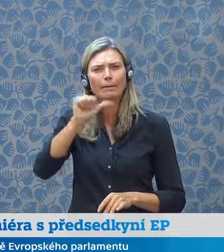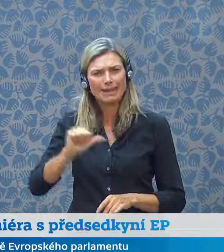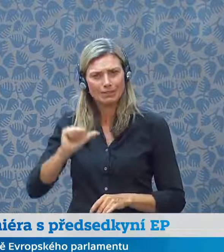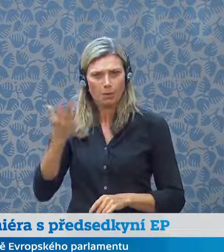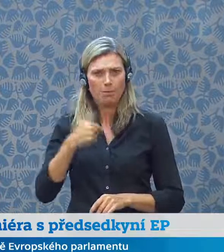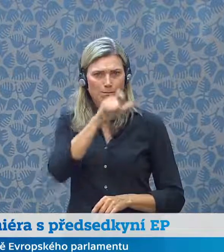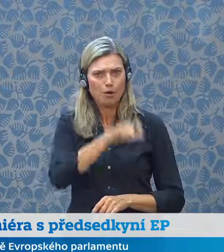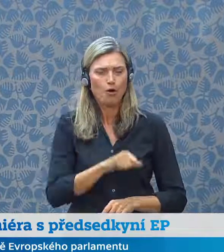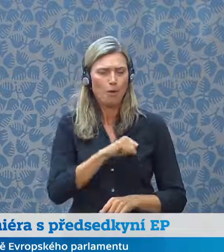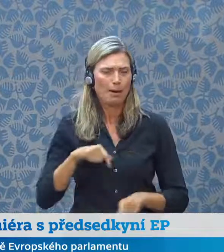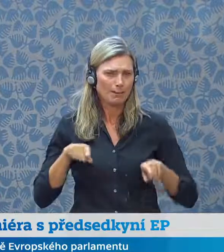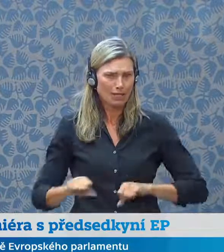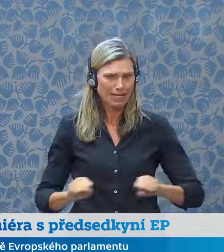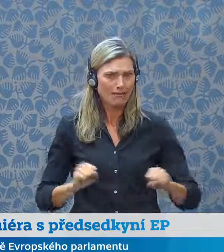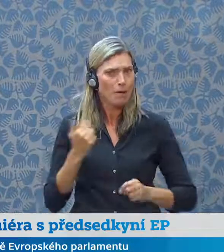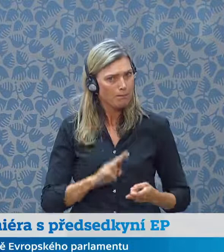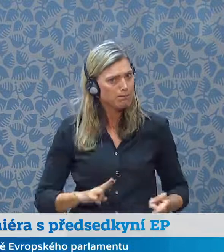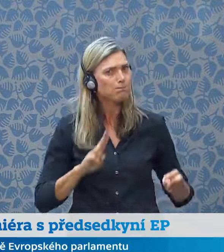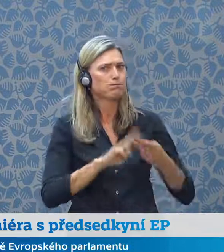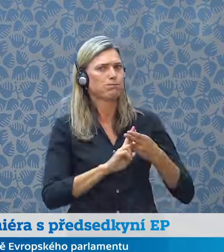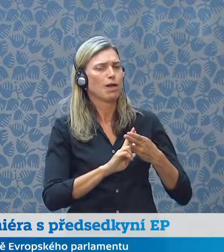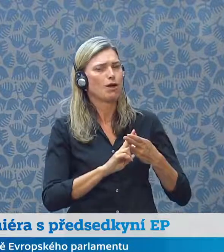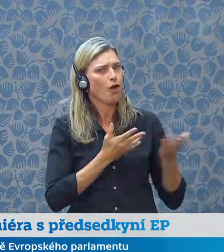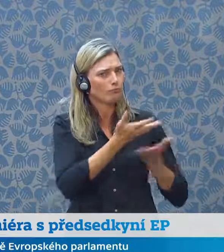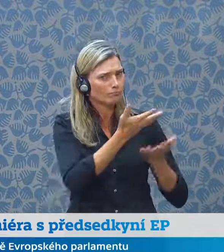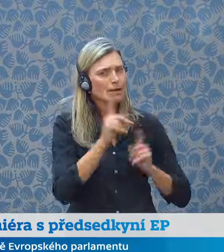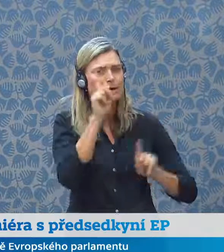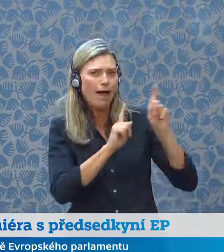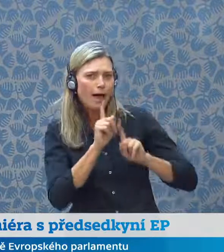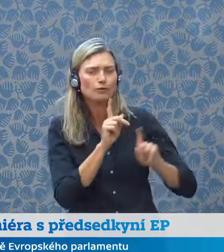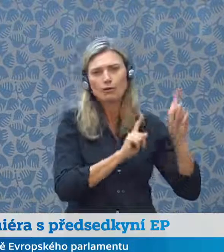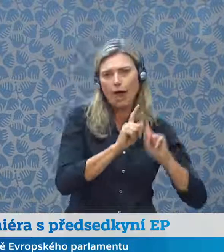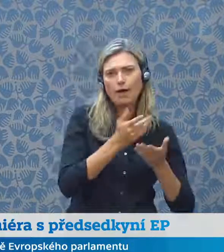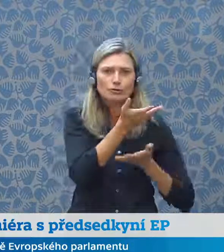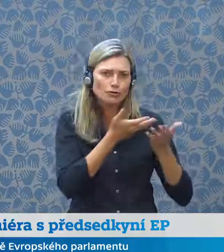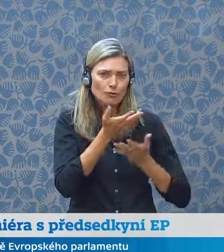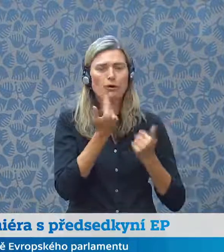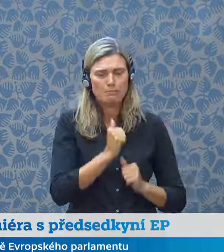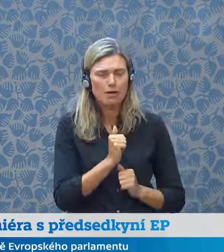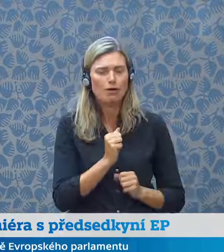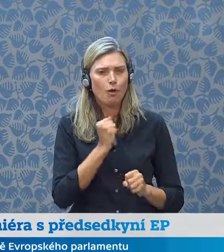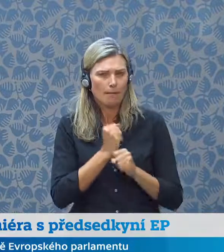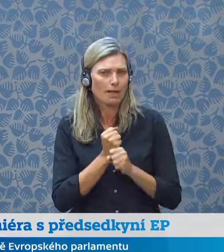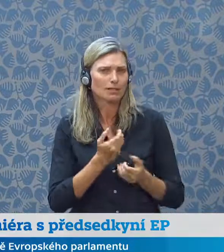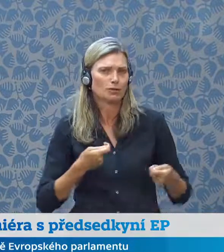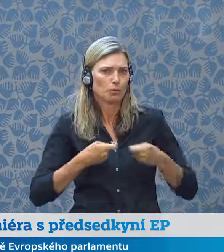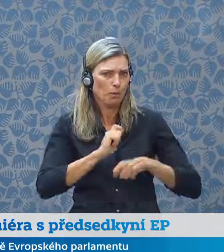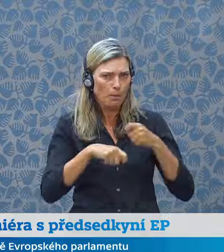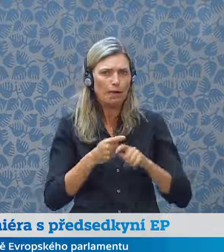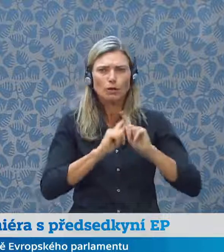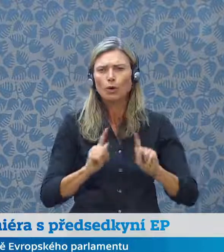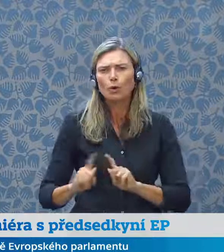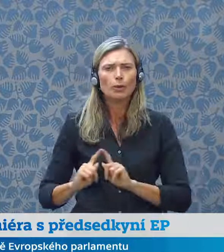premiérem se setkat, vyměnit si názory i spolupracovat při